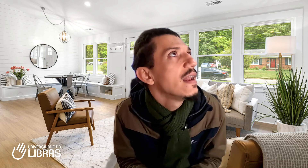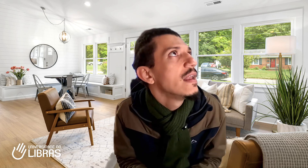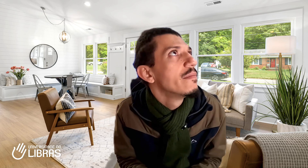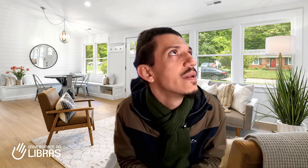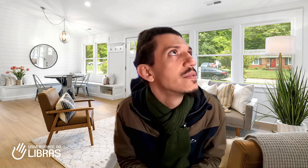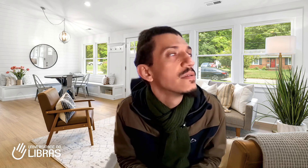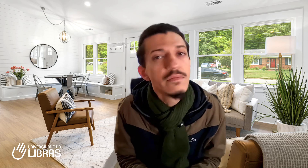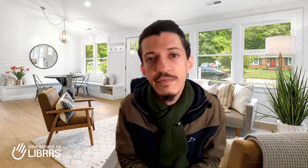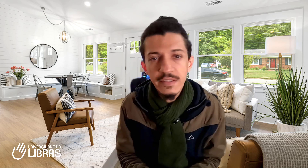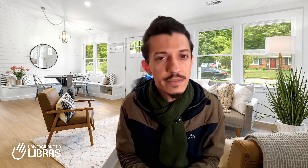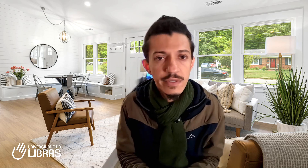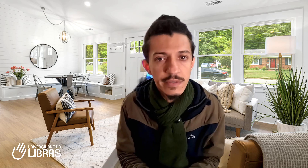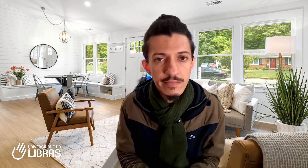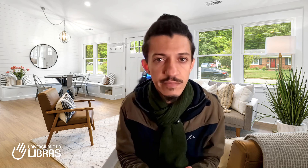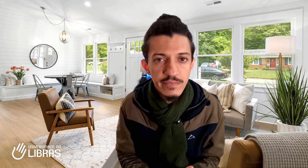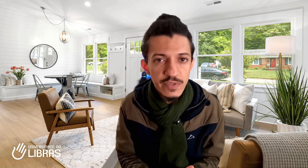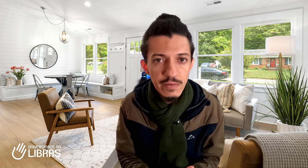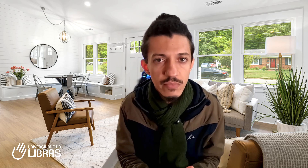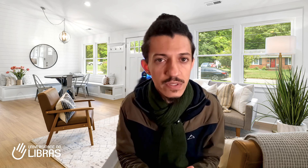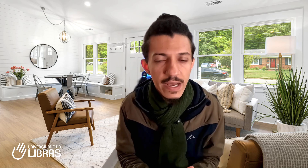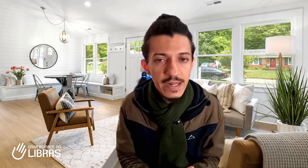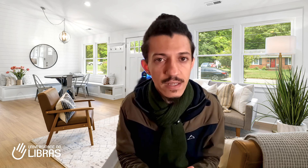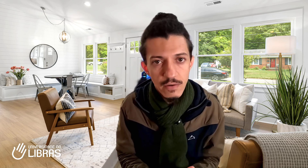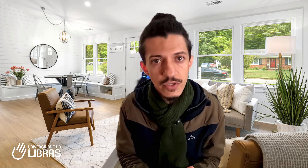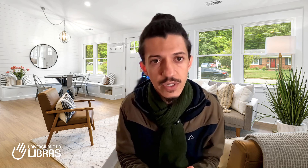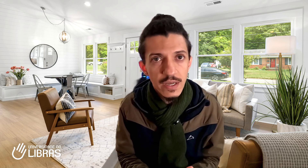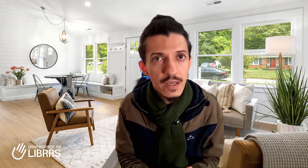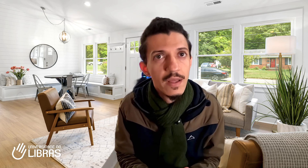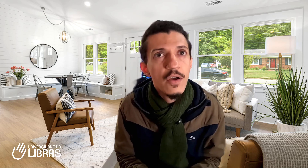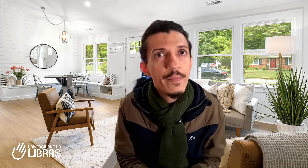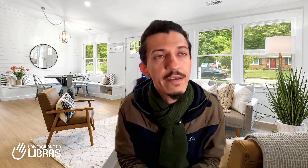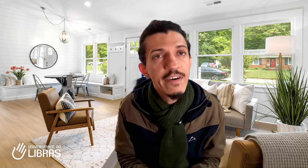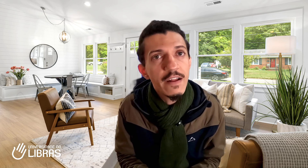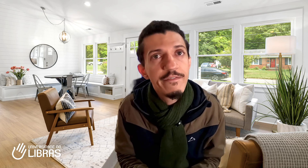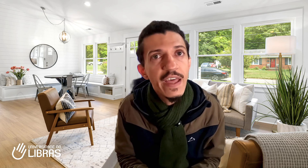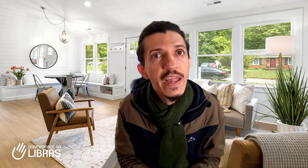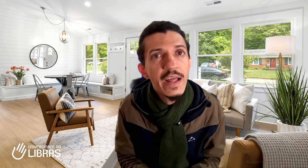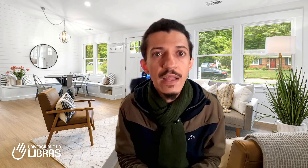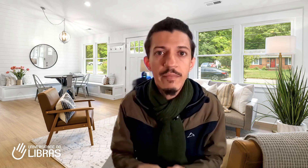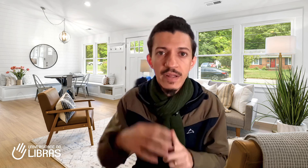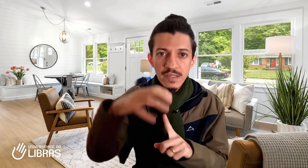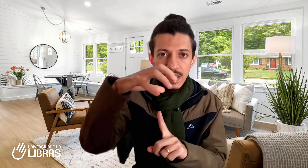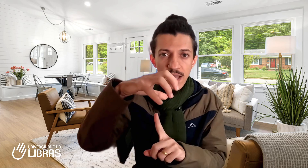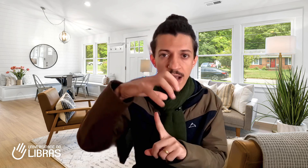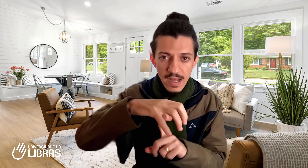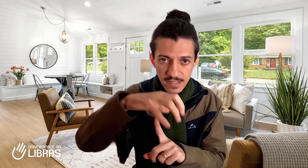Libras? Não faz sentido você buscar essa lógica? Como é que fala feira em Libras? Assim,